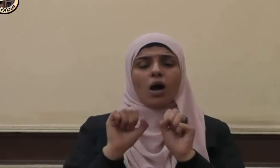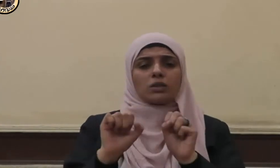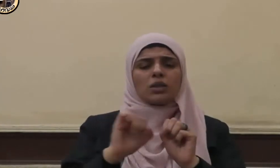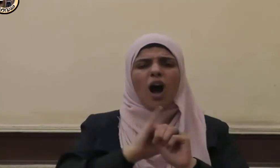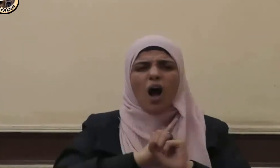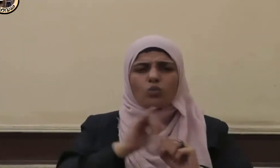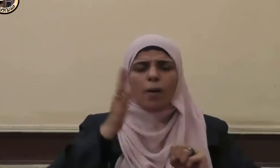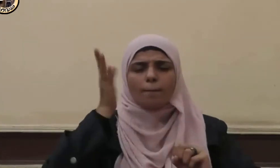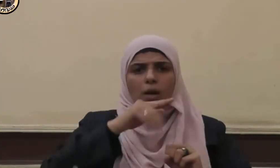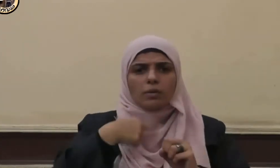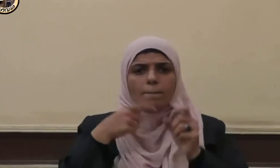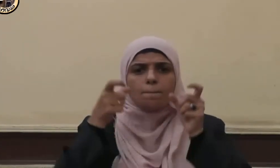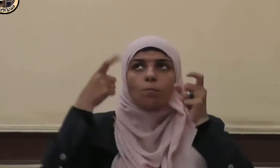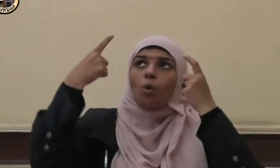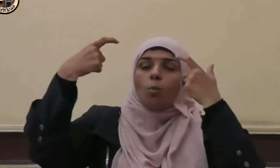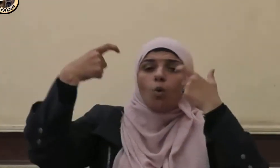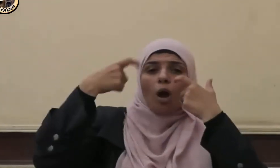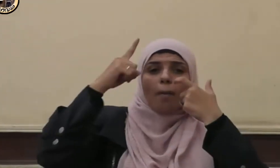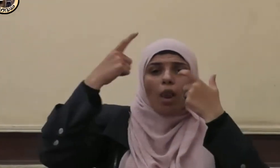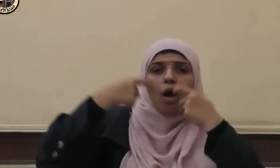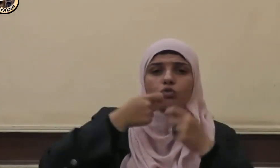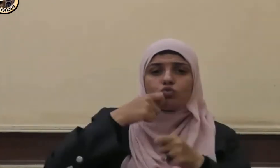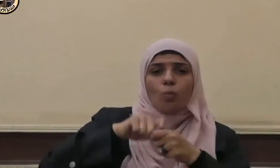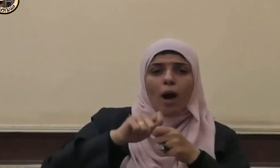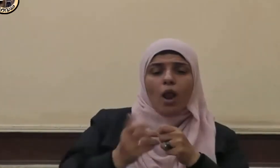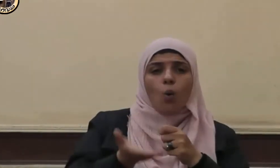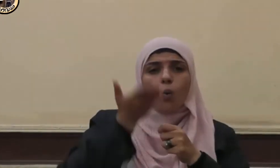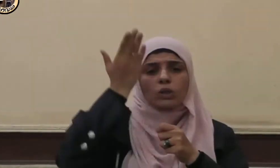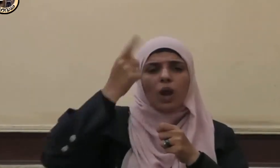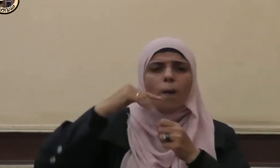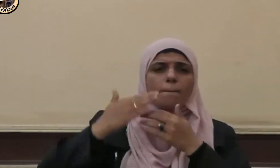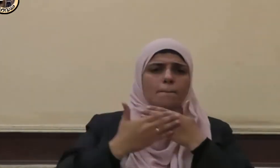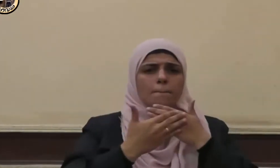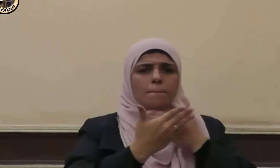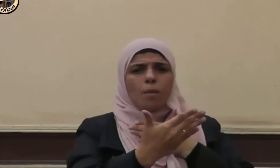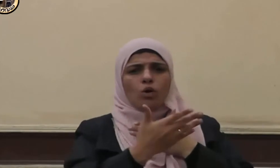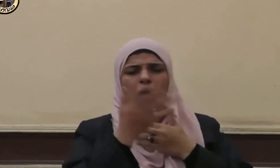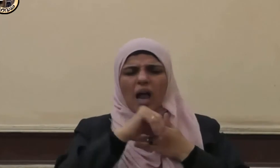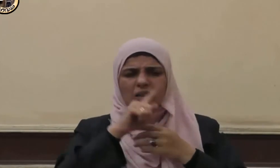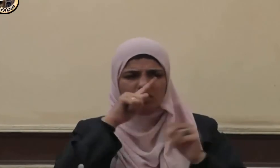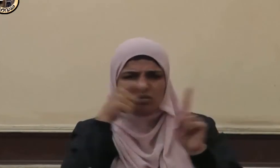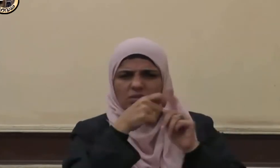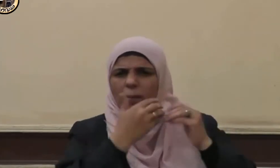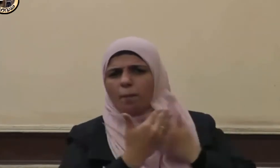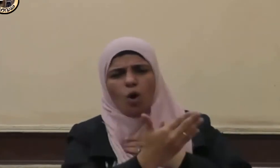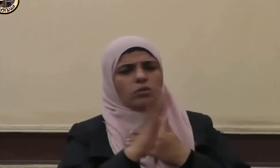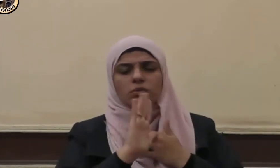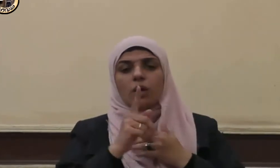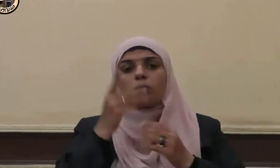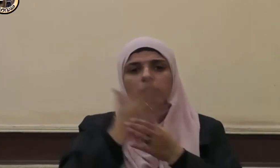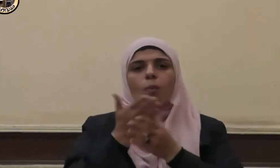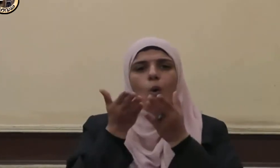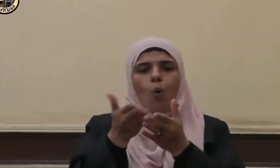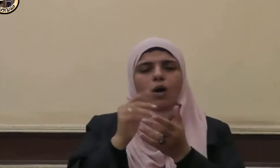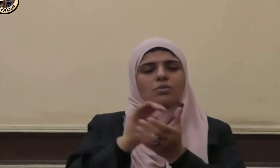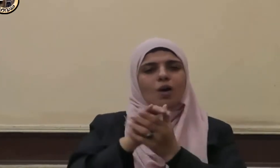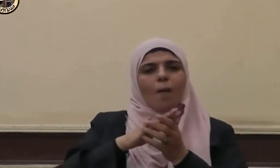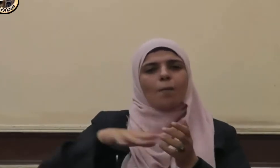بمراقبة الله تعالى والبعد عن التعدي ومن ذلك ما كان من سيدنا